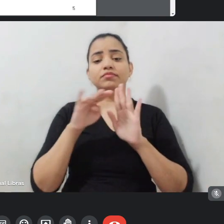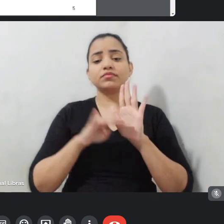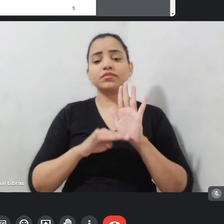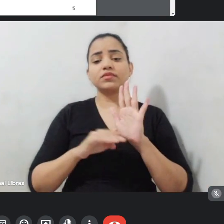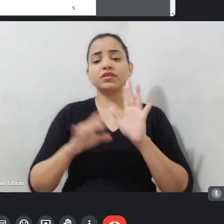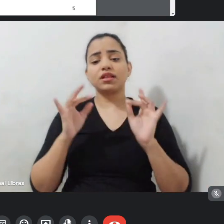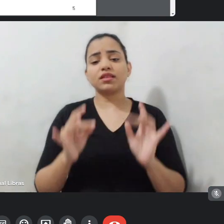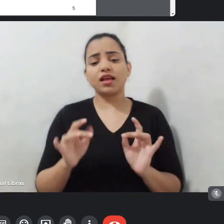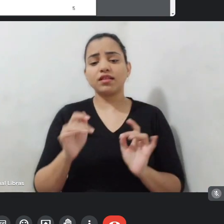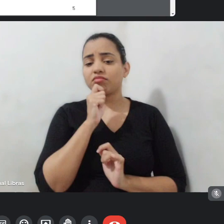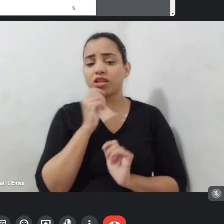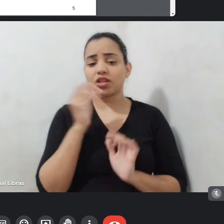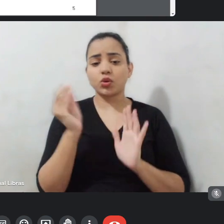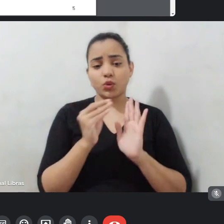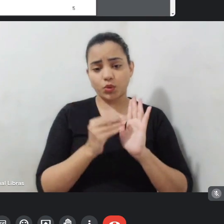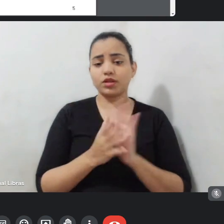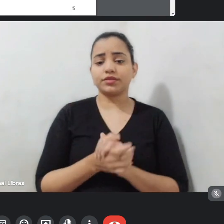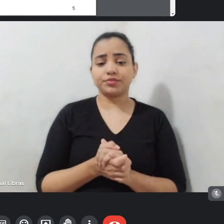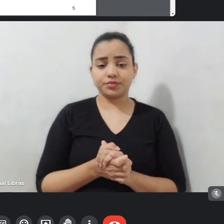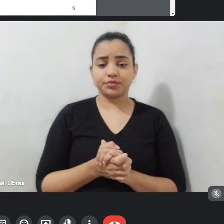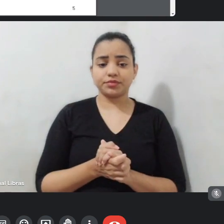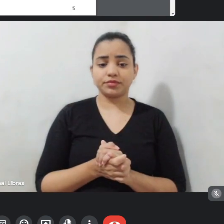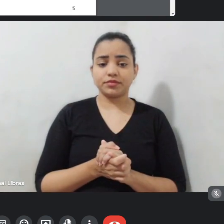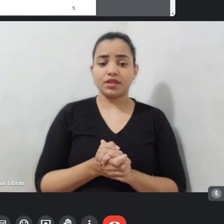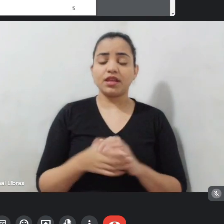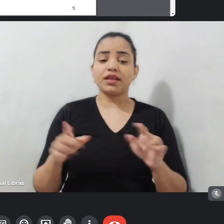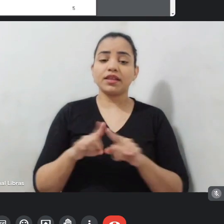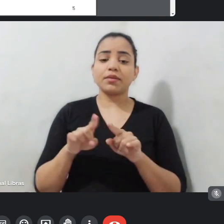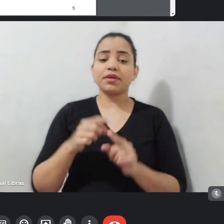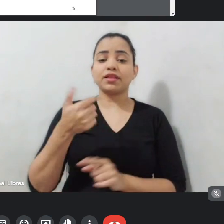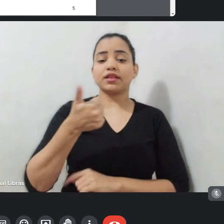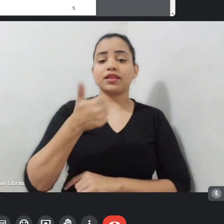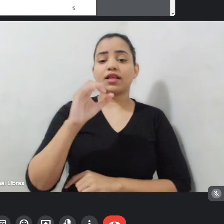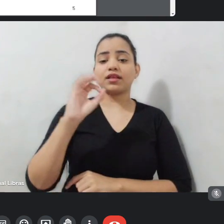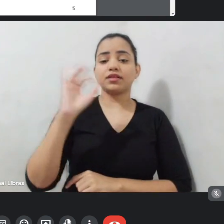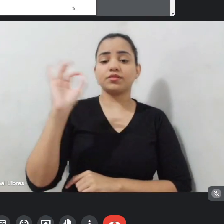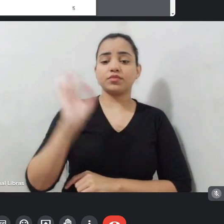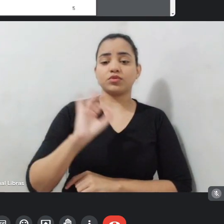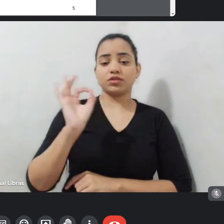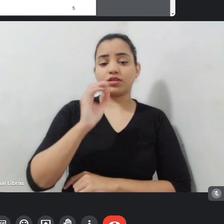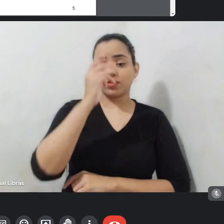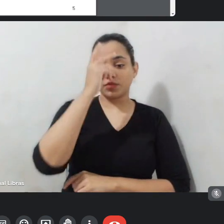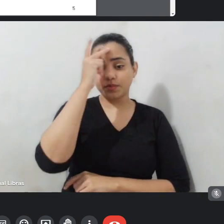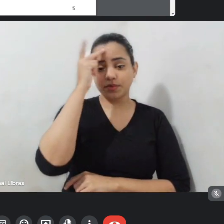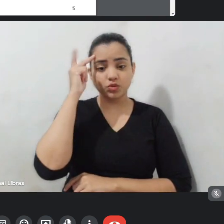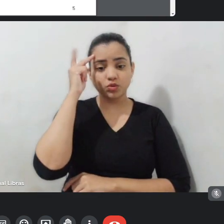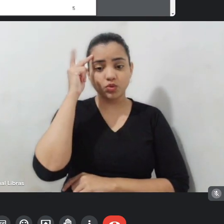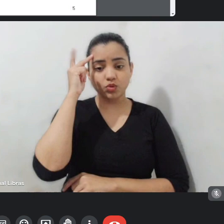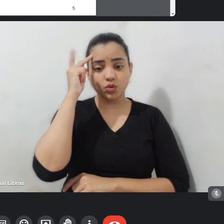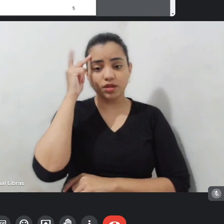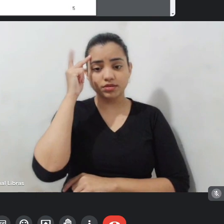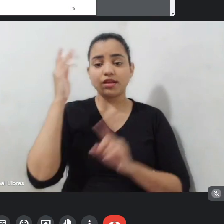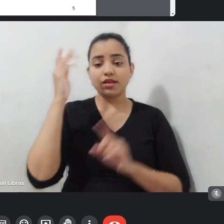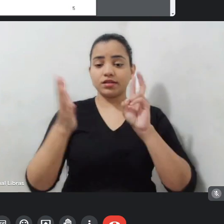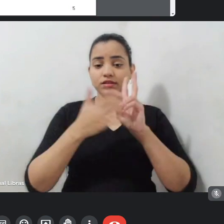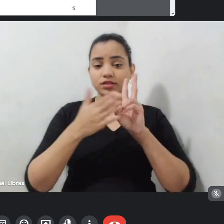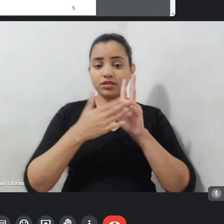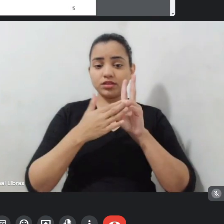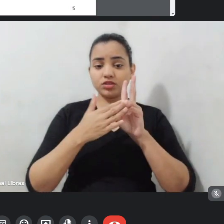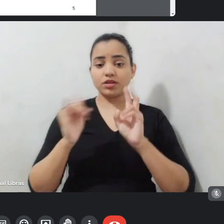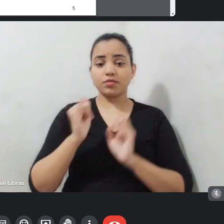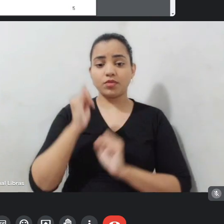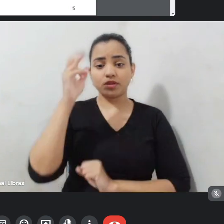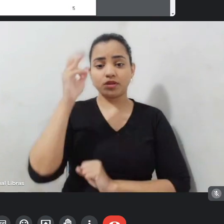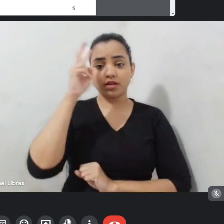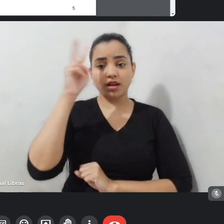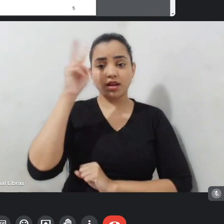desse edital deve ser utilizado por pessoas indígenas. E é importante lembrar que a gente vai ter alguns reuniões específicos para tratar